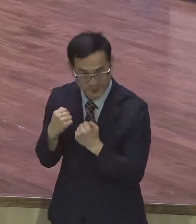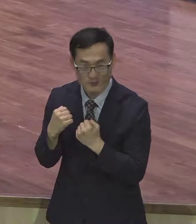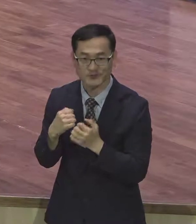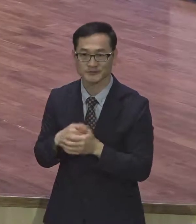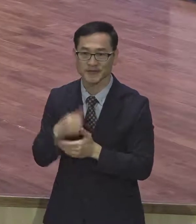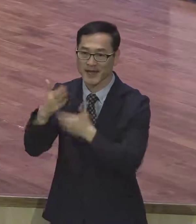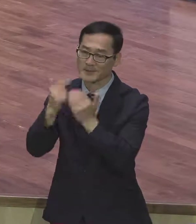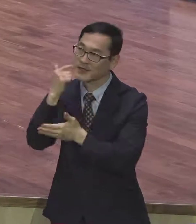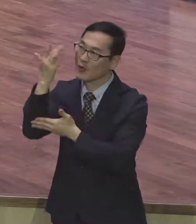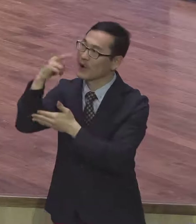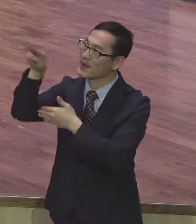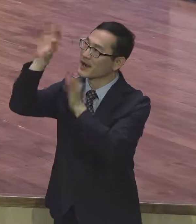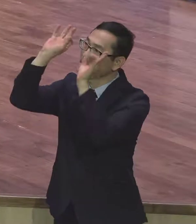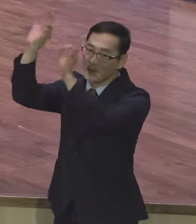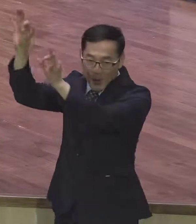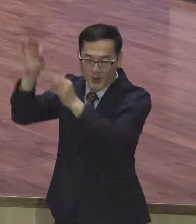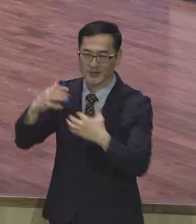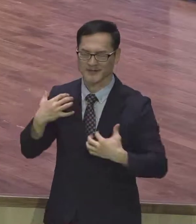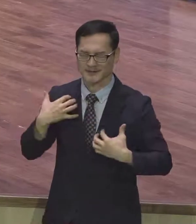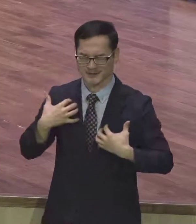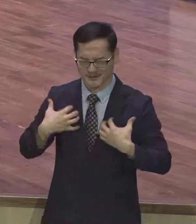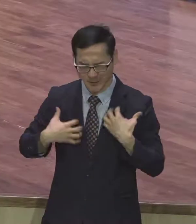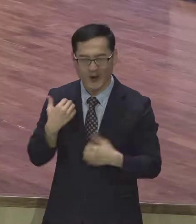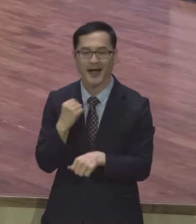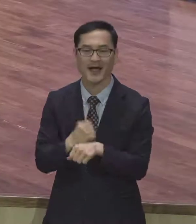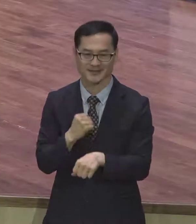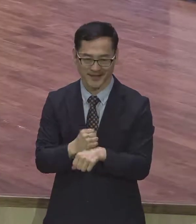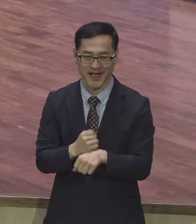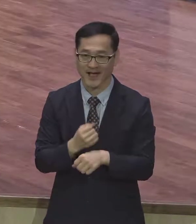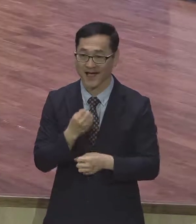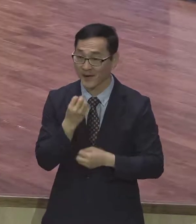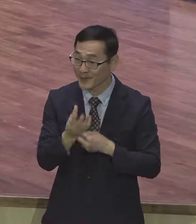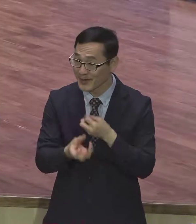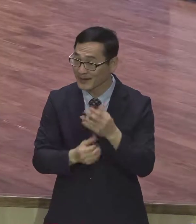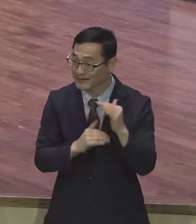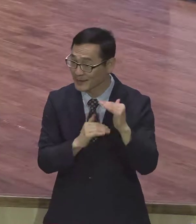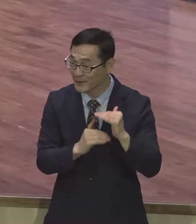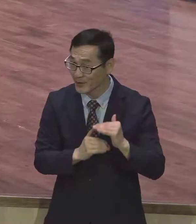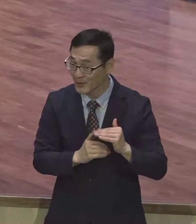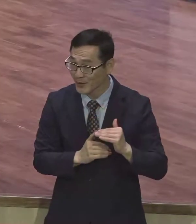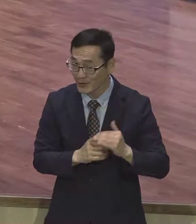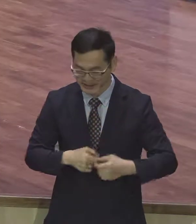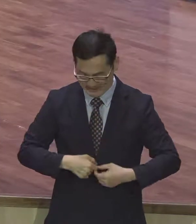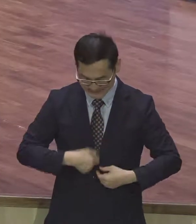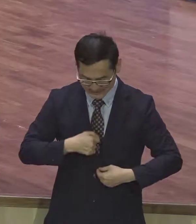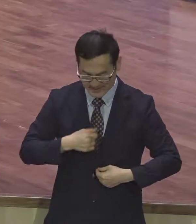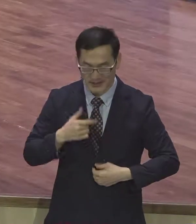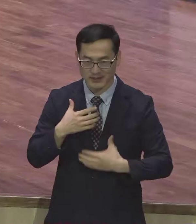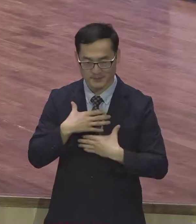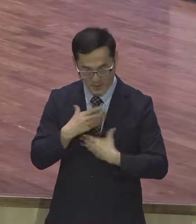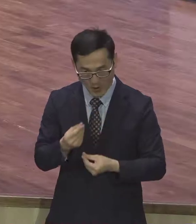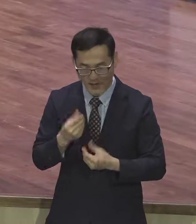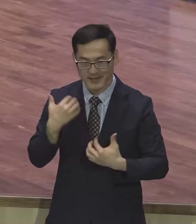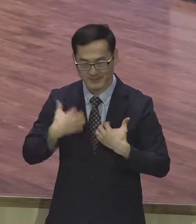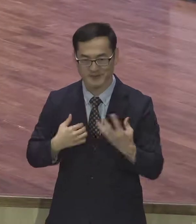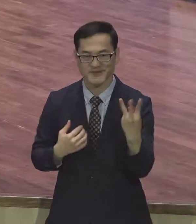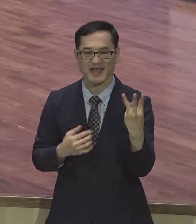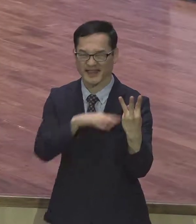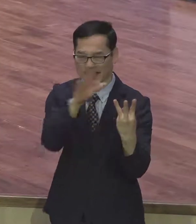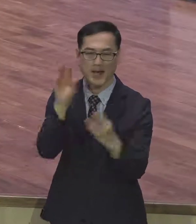바라보고 즐거워 하느니라 여기에 어이 평강 기쁨 다 들어왔어요. 어이 평강 기쁨